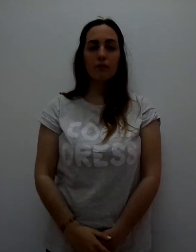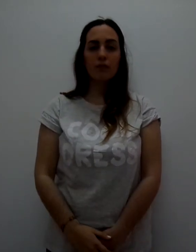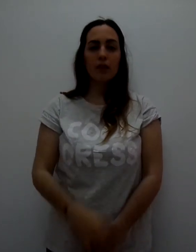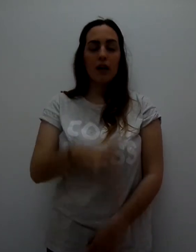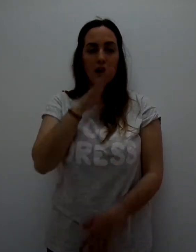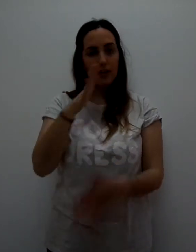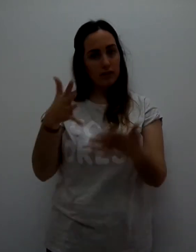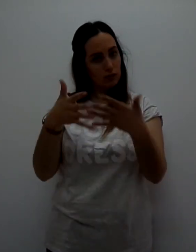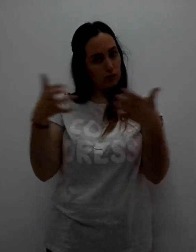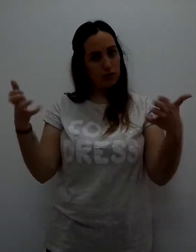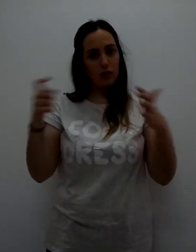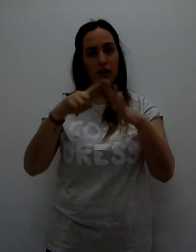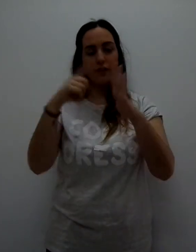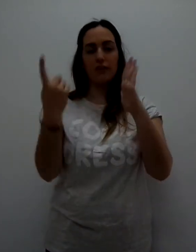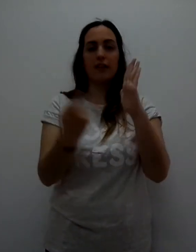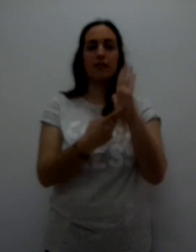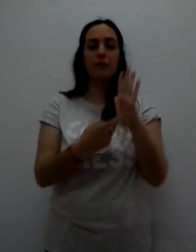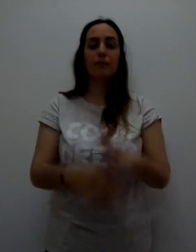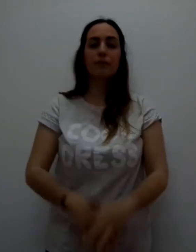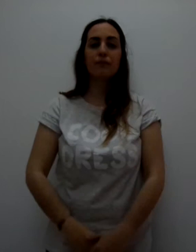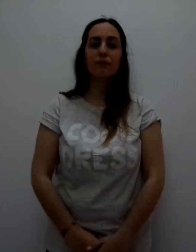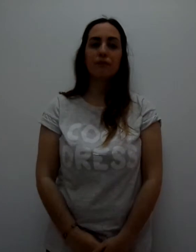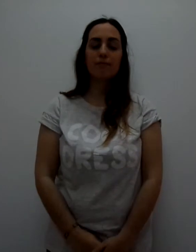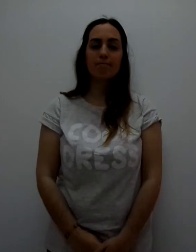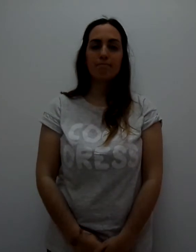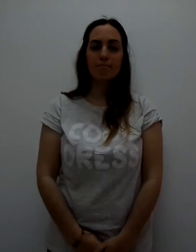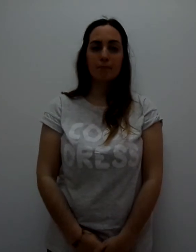Ahora. Toda la frase. Sí.